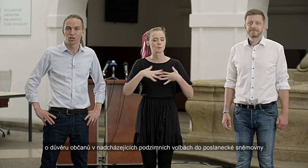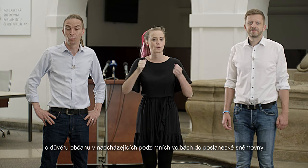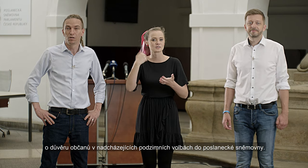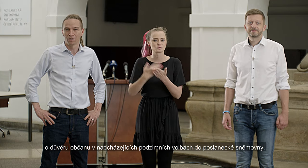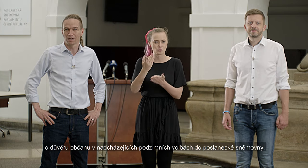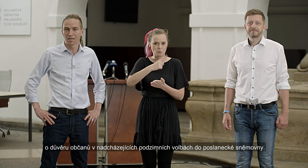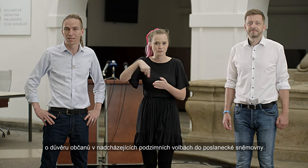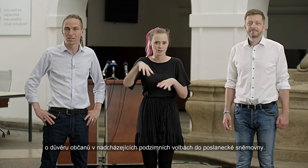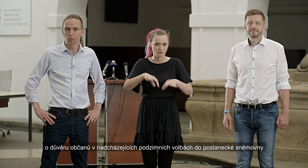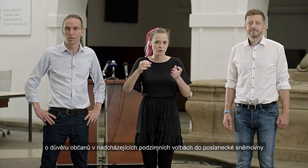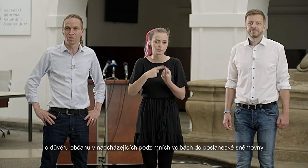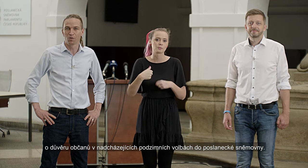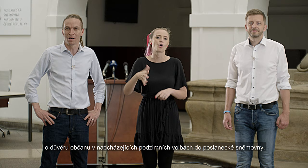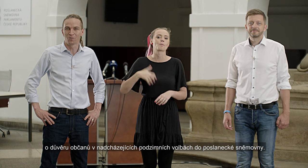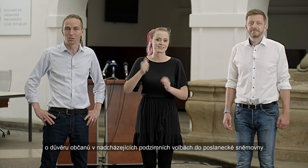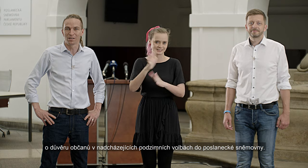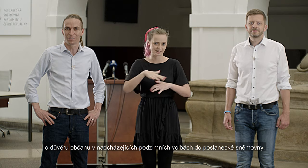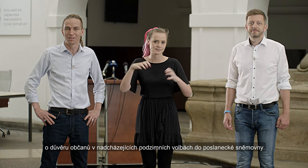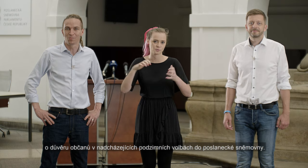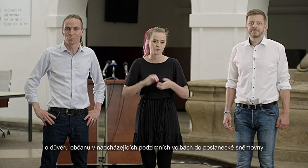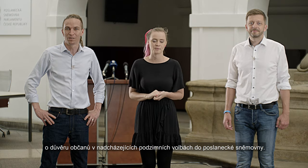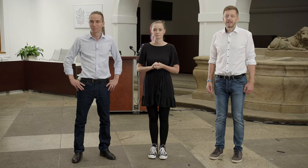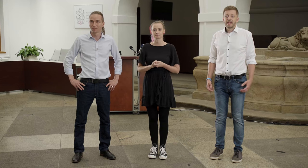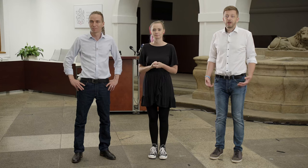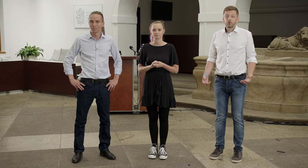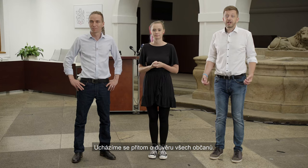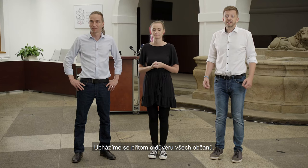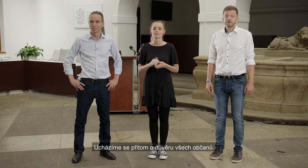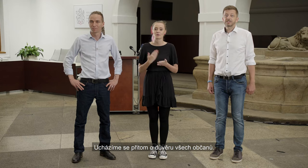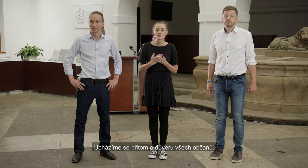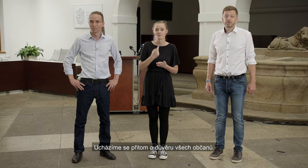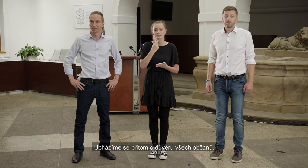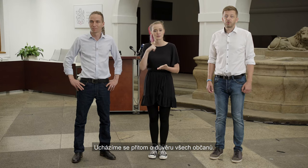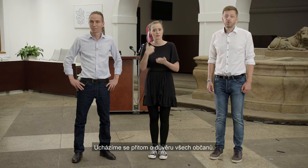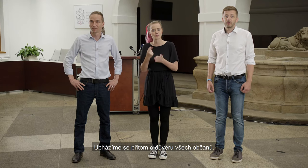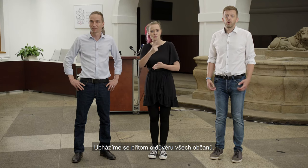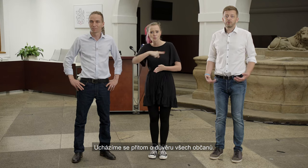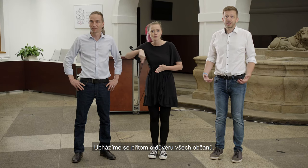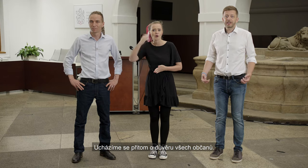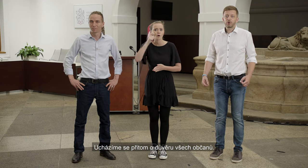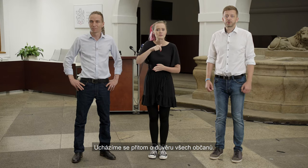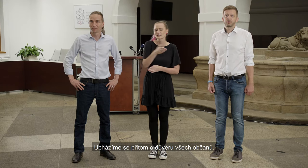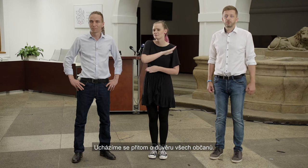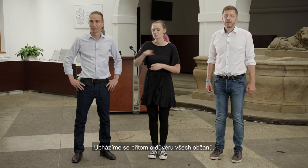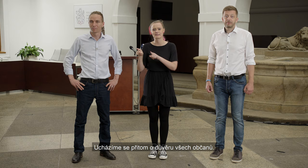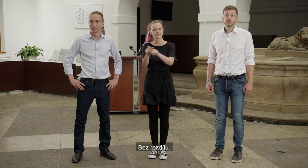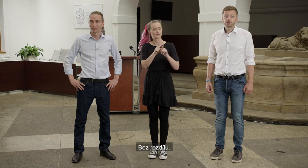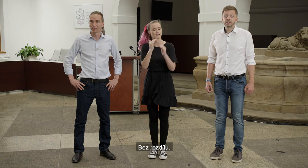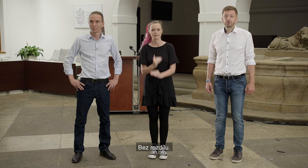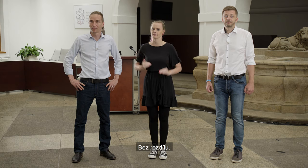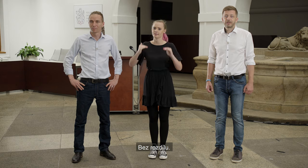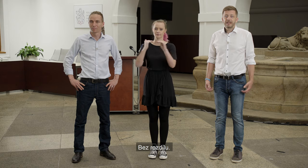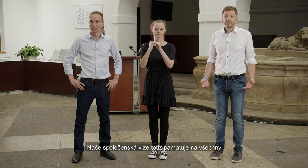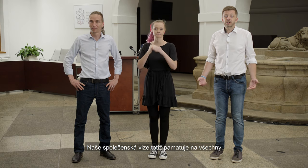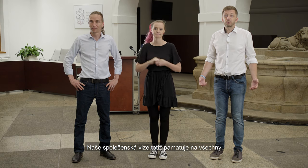důvěru občanů v nadcházejících podzimních volbách do poslanecké sněmovny. Ucházíme se přitom o důvěru všech občanů. Bez